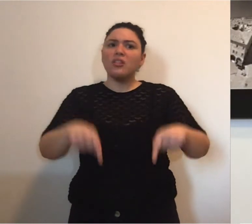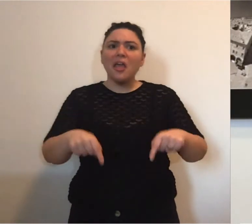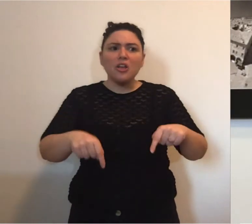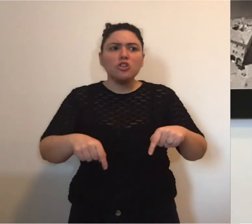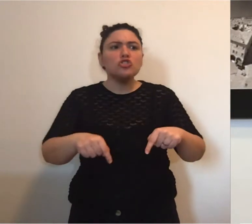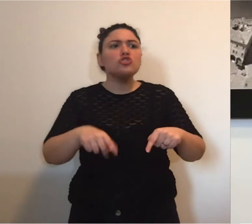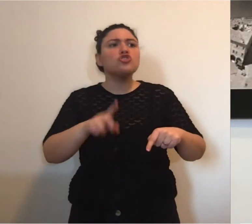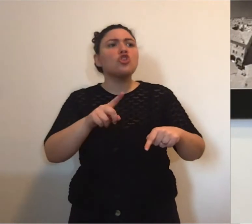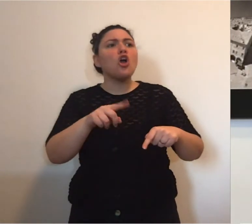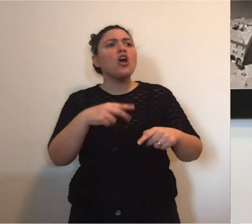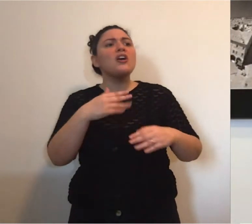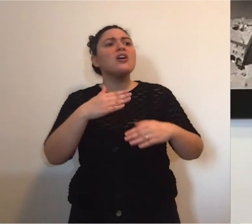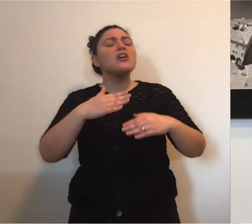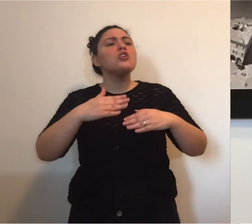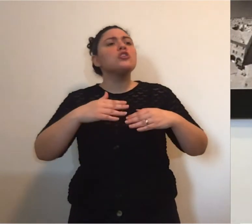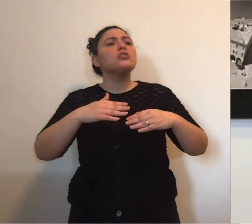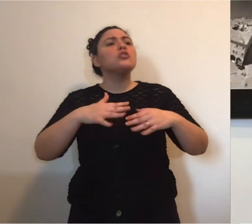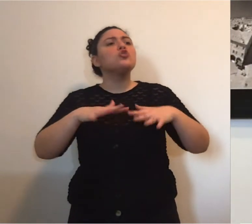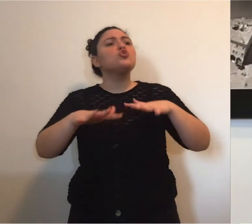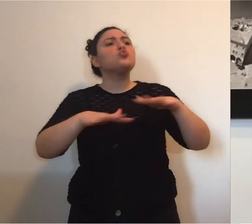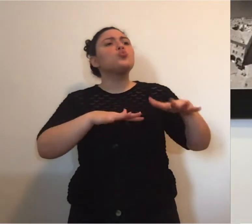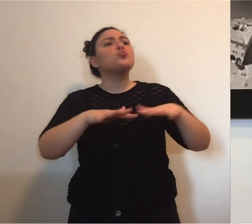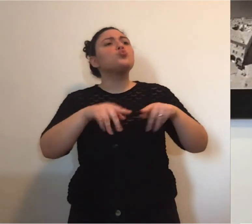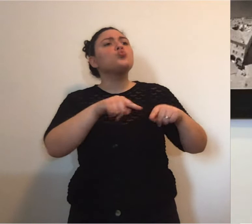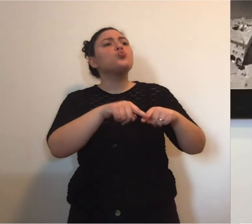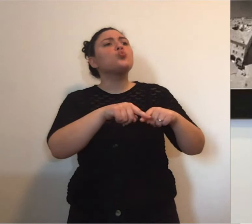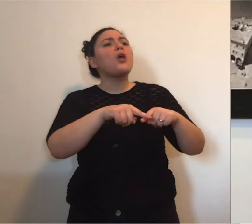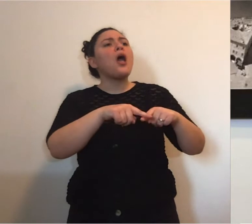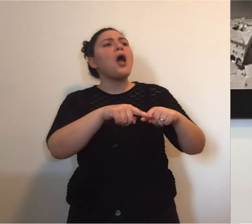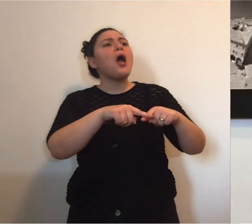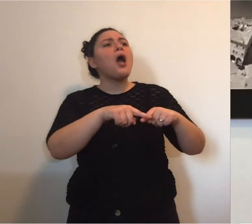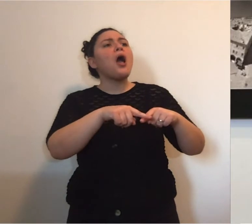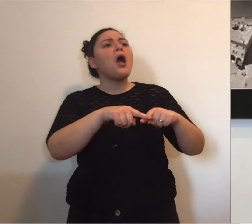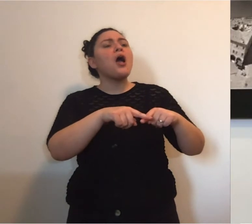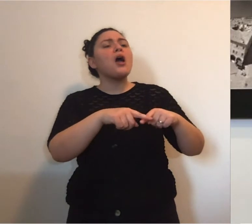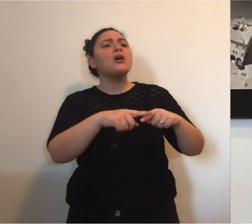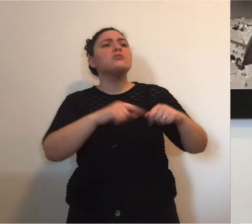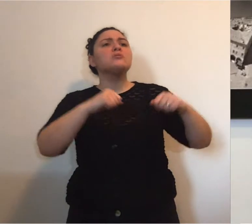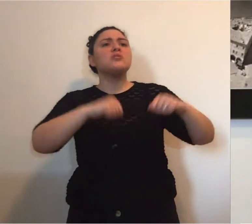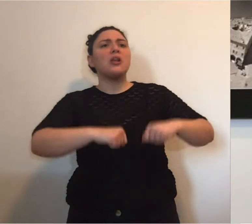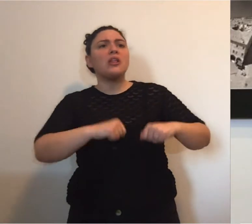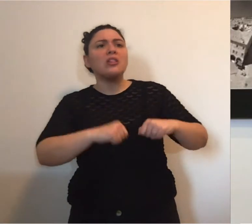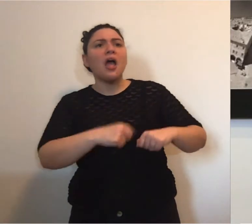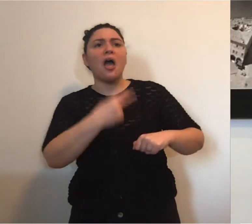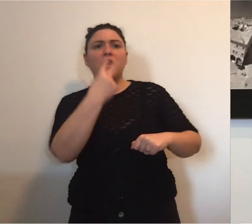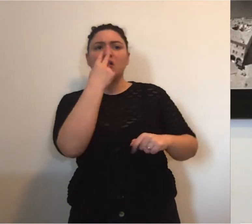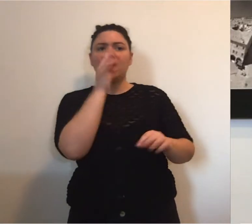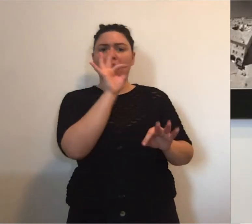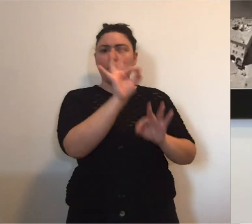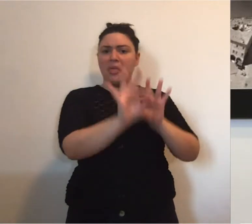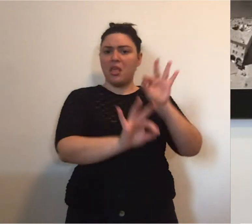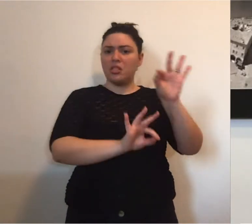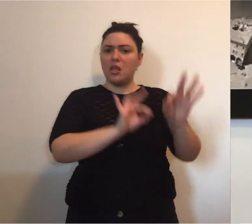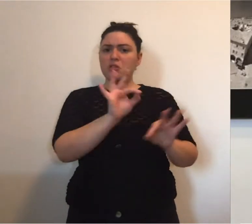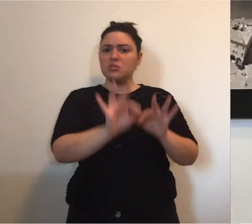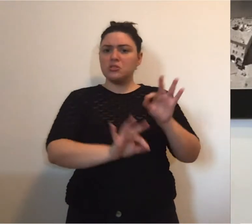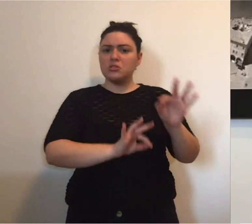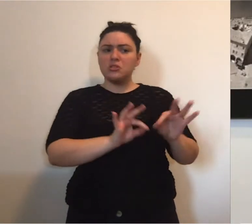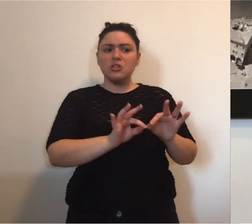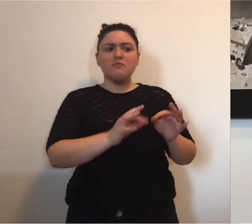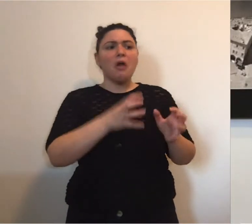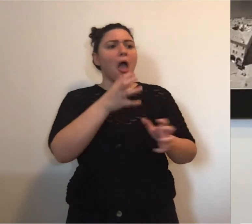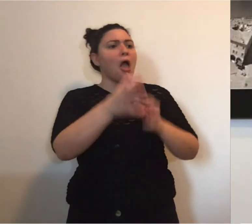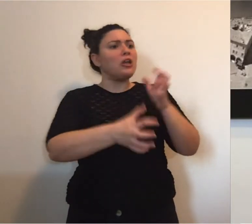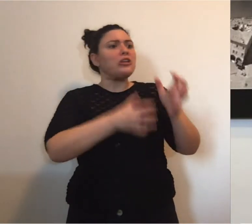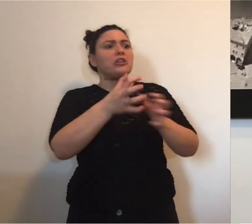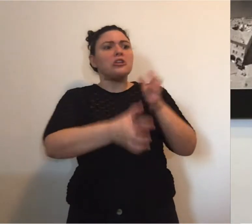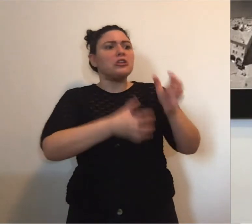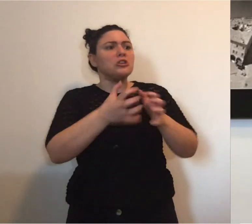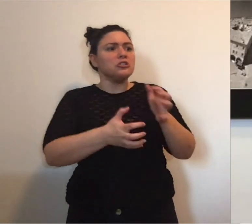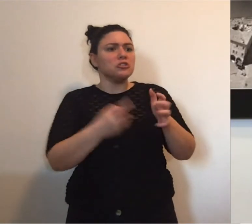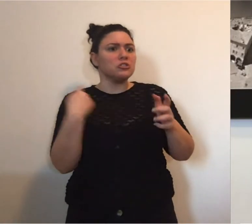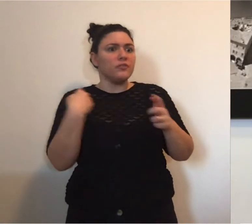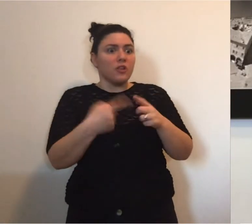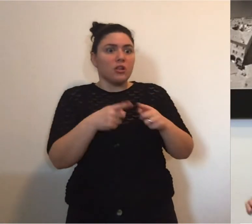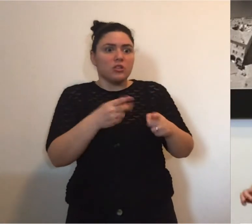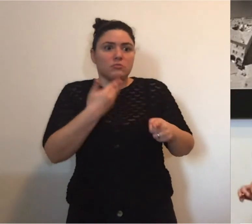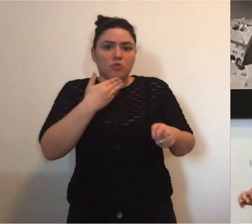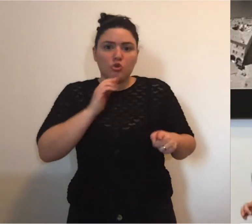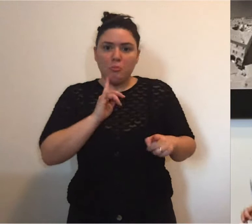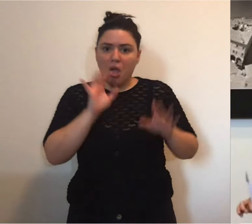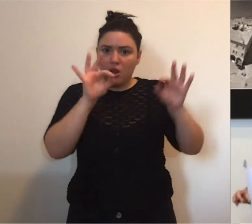dove per il momento non abbiamo messo in crisi la struttura sanitaria di alta complessità,